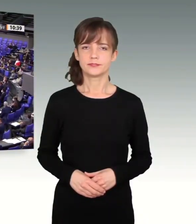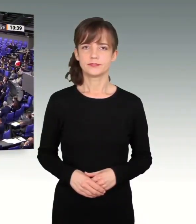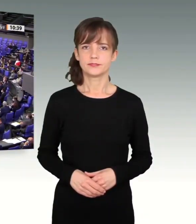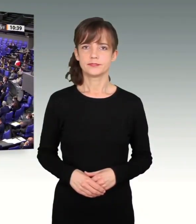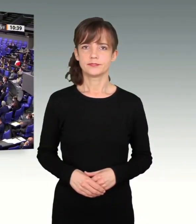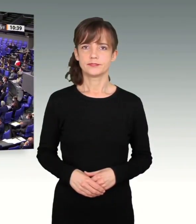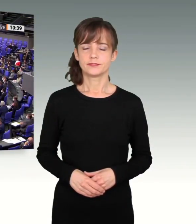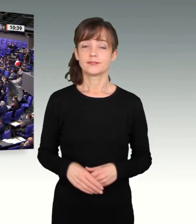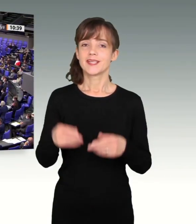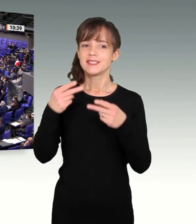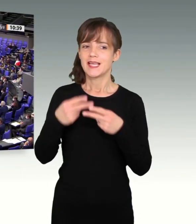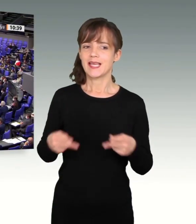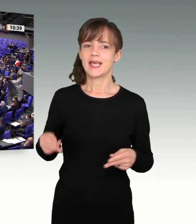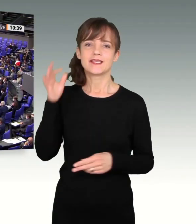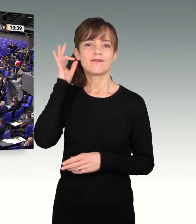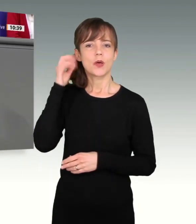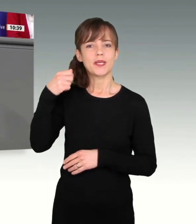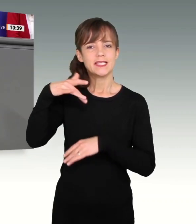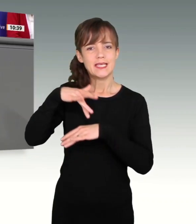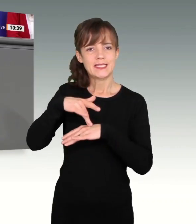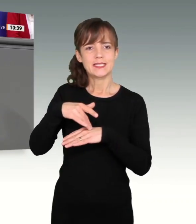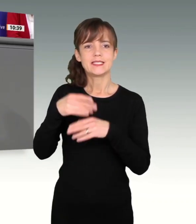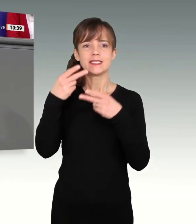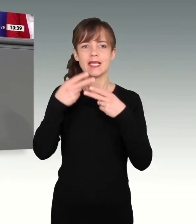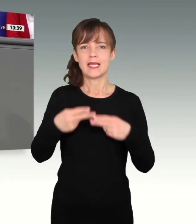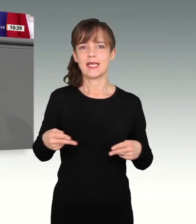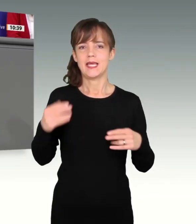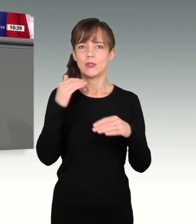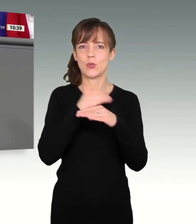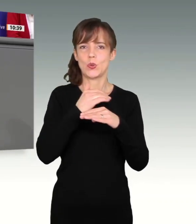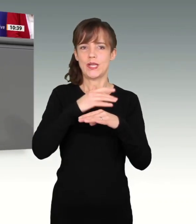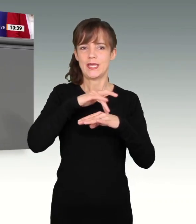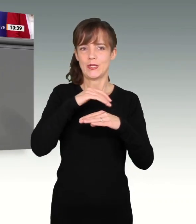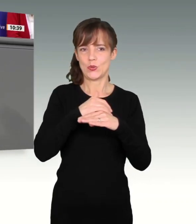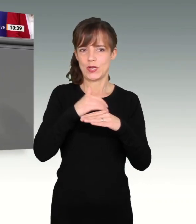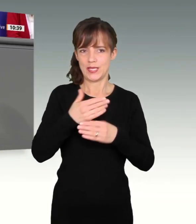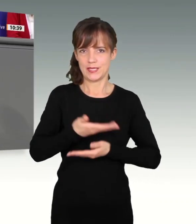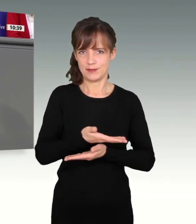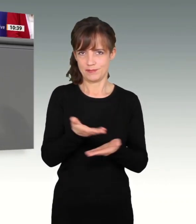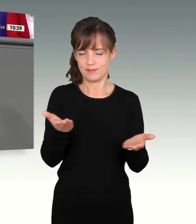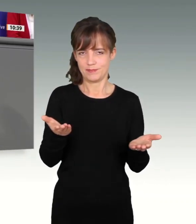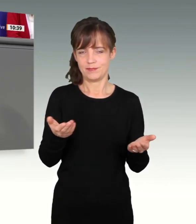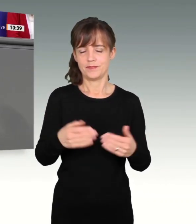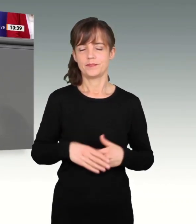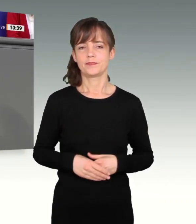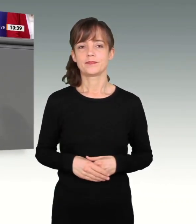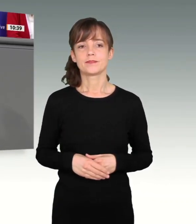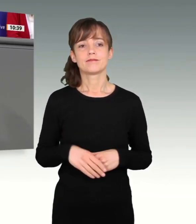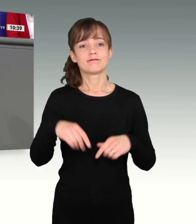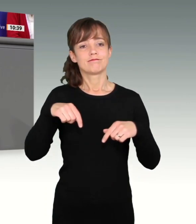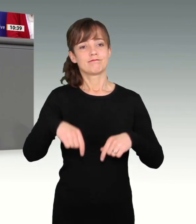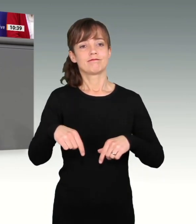Sehr geehrte Frau Präsidentin! Sehr geehrte Kolleginnen und Kollegen der